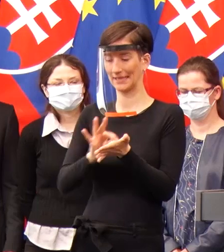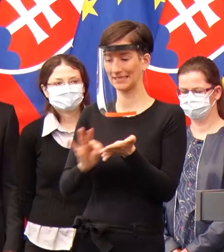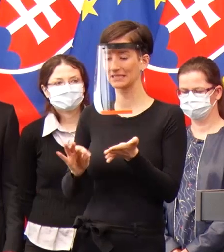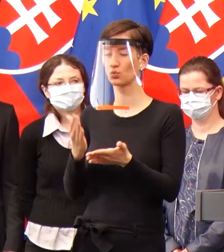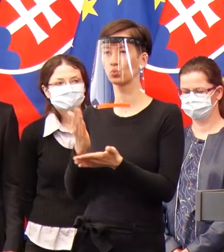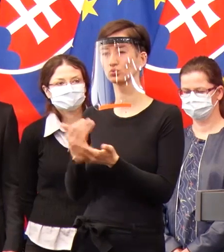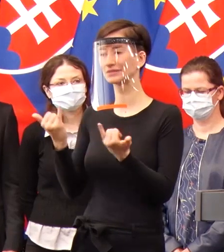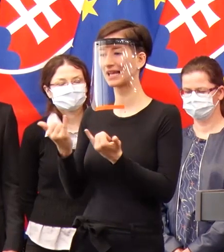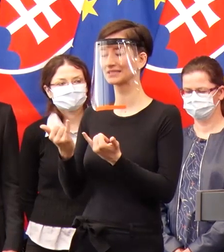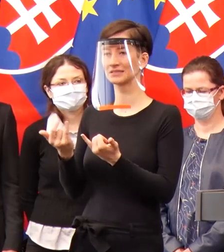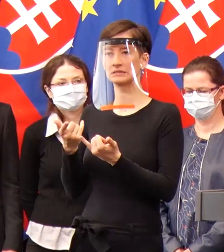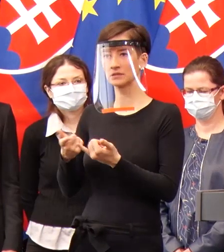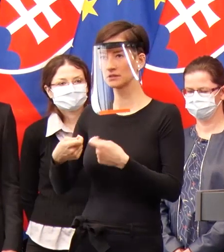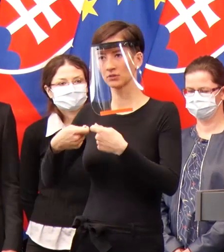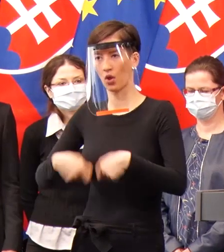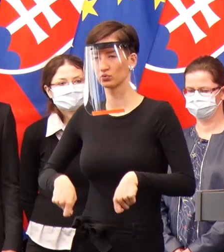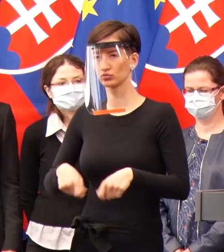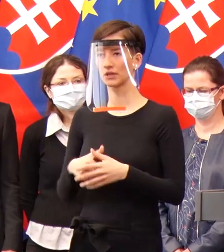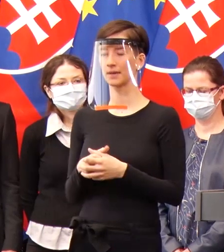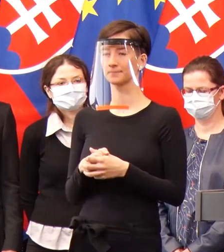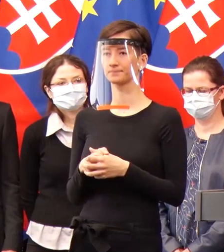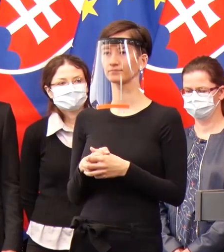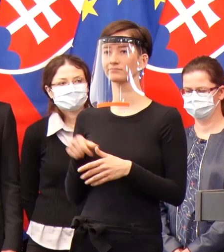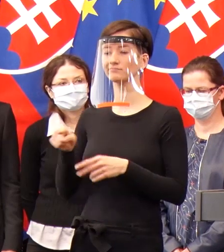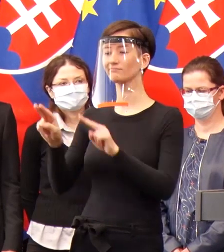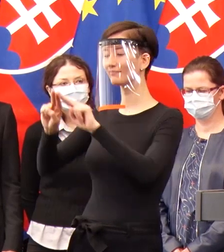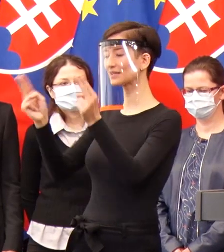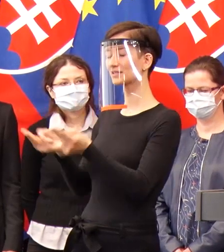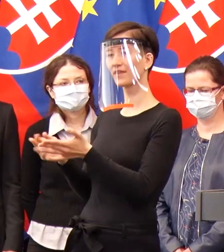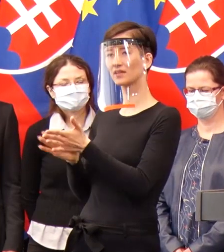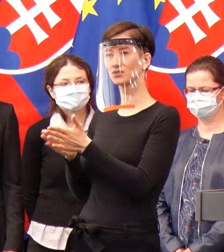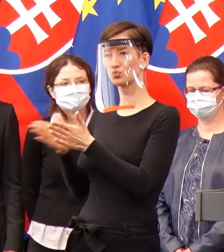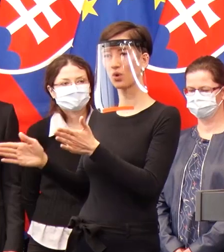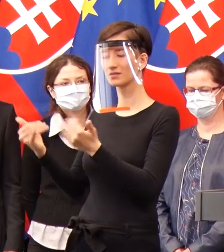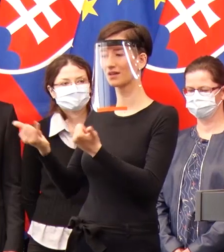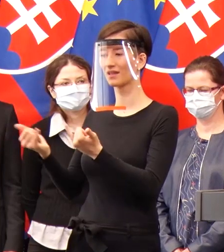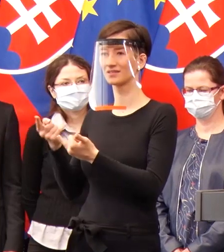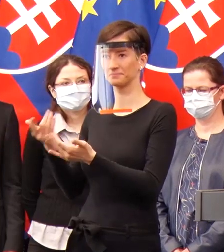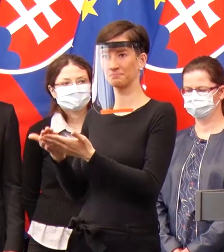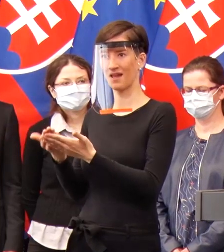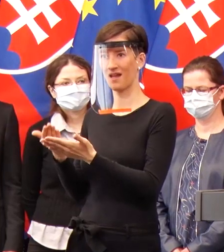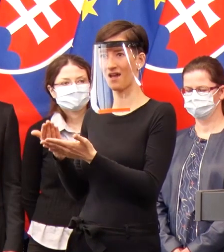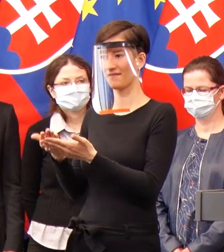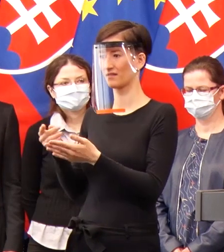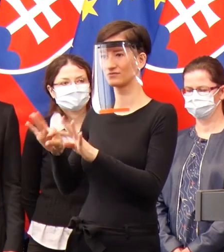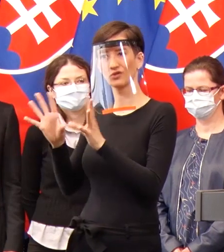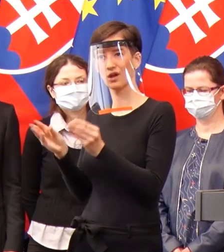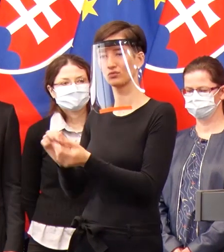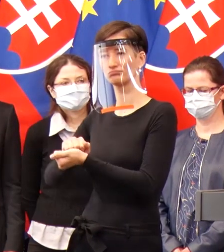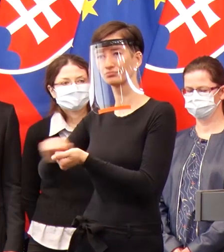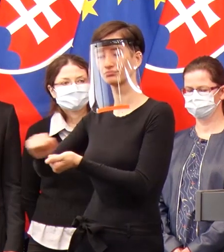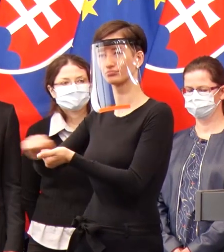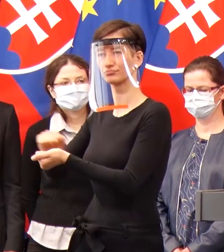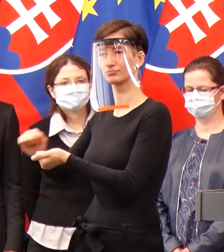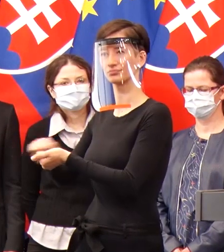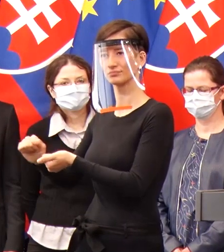laboratórny je veľmi zložitý, nie je to jednoduchá vec. Svetová situácia spôsobila, že výpadky začínajú byť citeľné